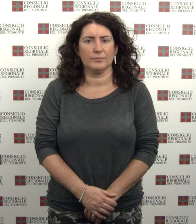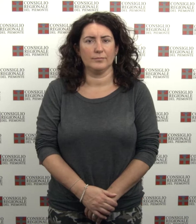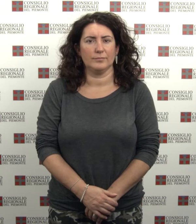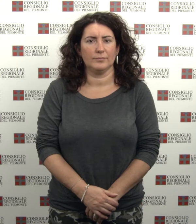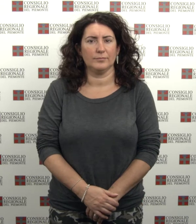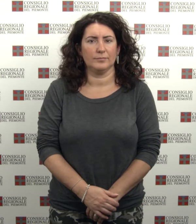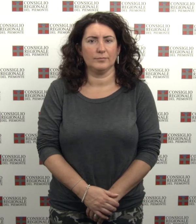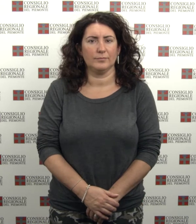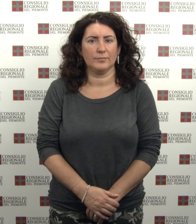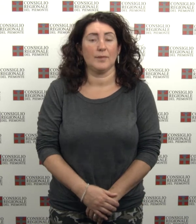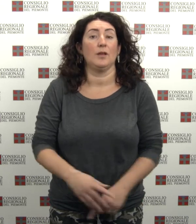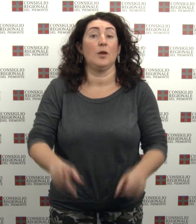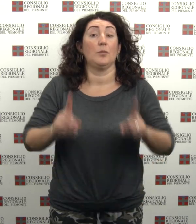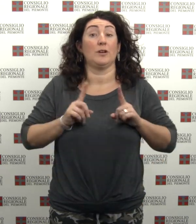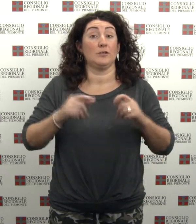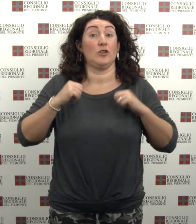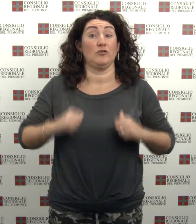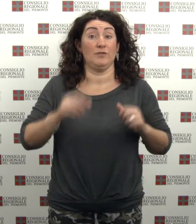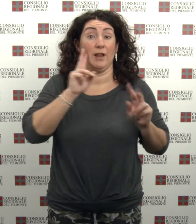Sopraluogo la protezione civile